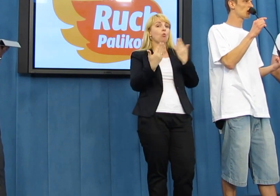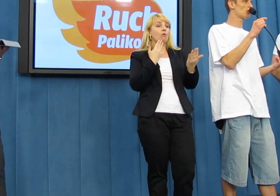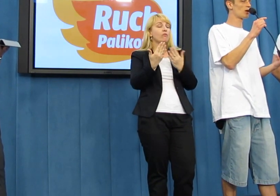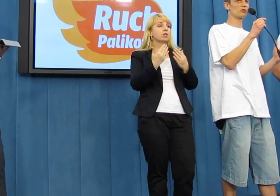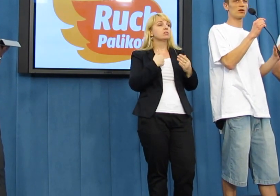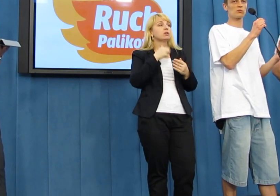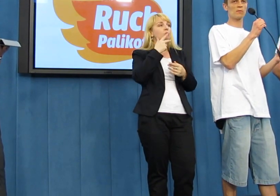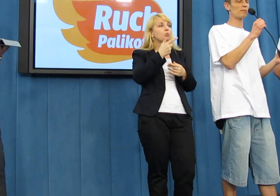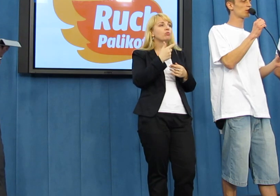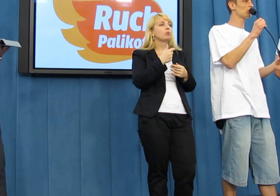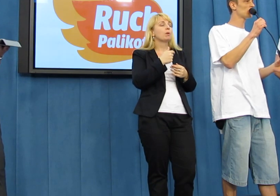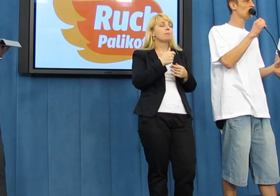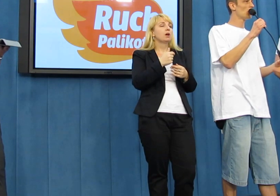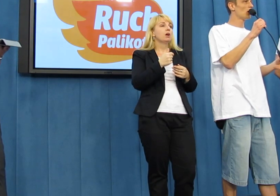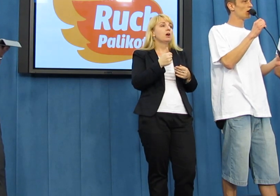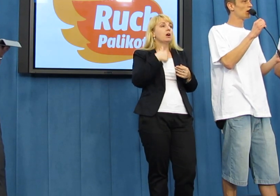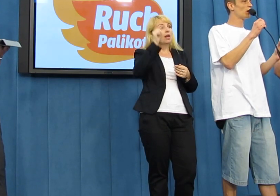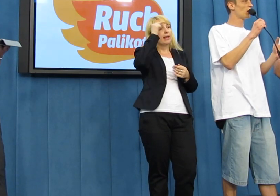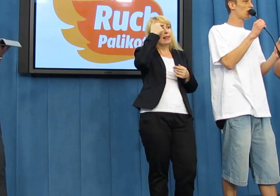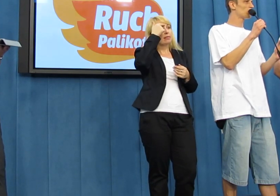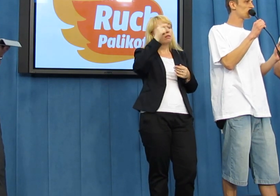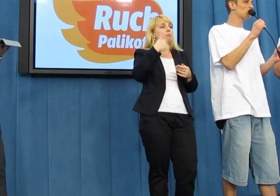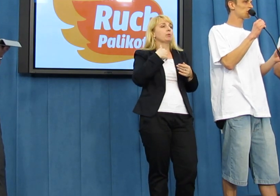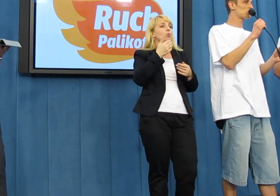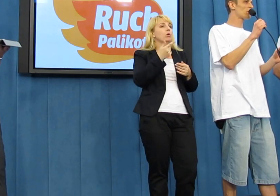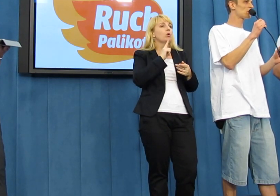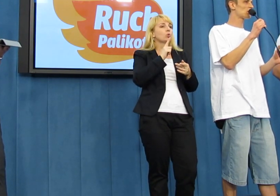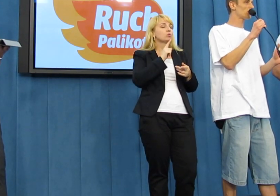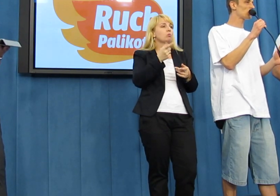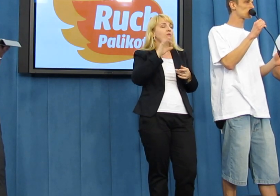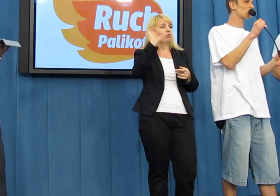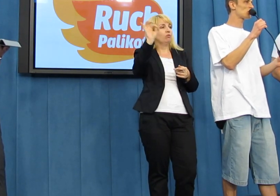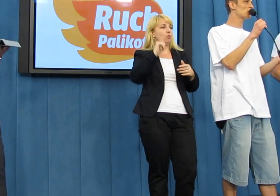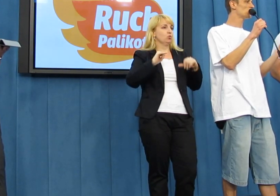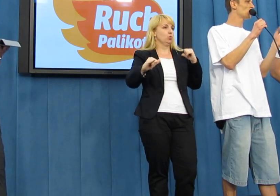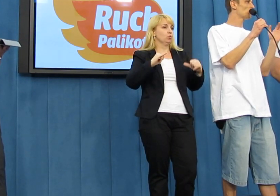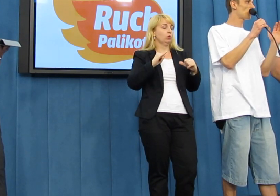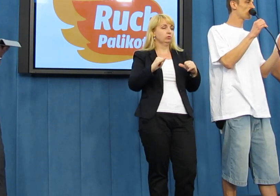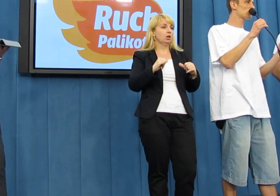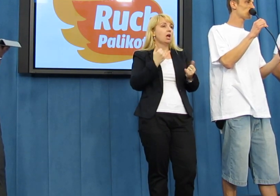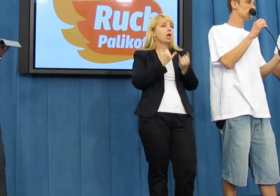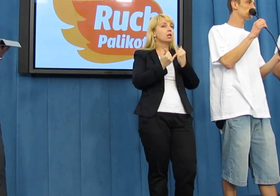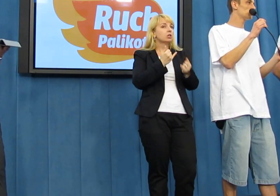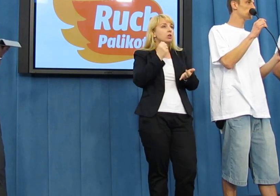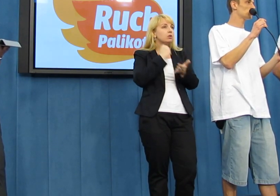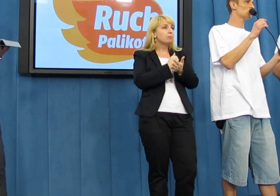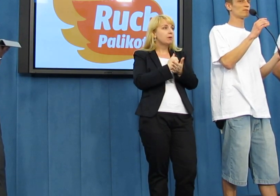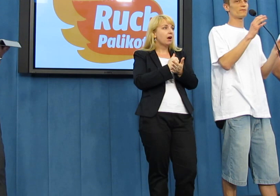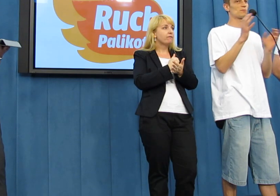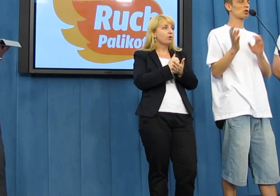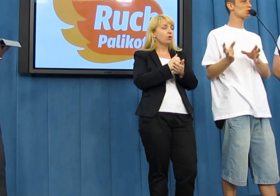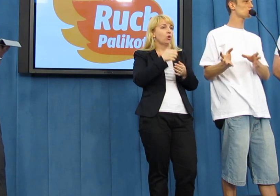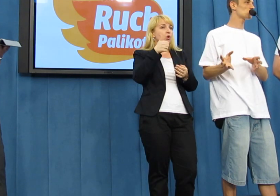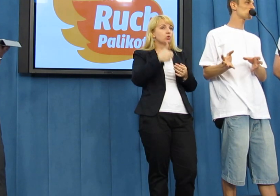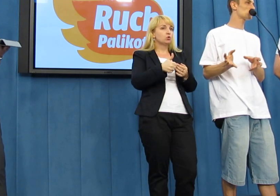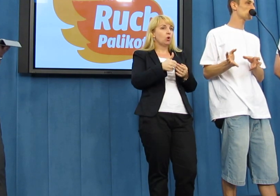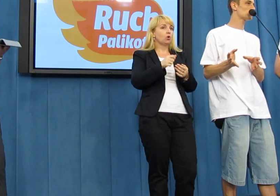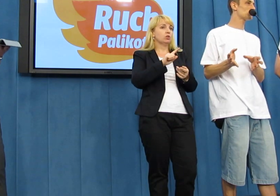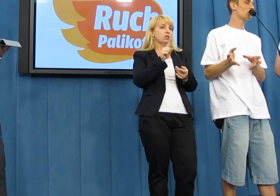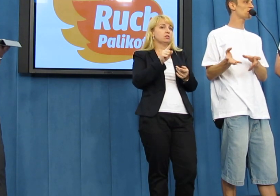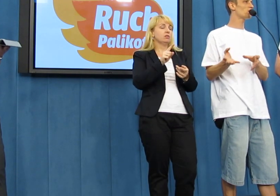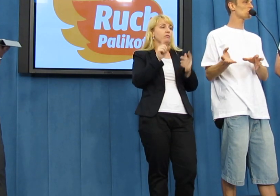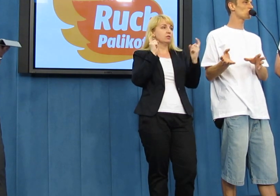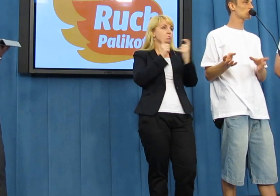Mahatmy Gandhiego, ja go teraz już nie pamiętam, ale było tam coś mniej więcej takiego, że jeżeli prawo stoi w sprzeczności